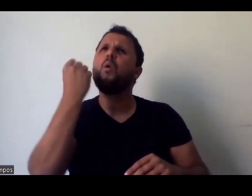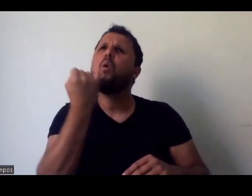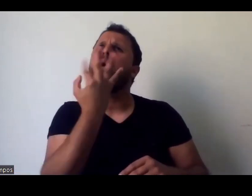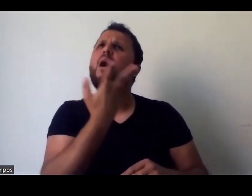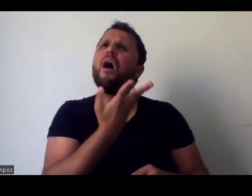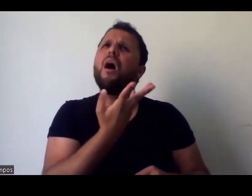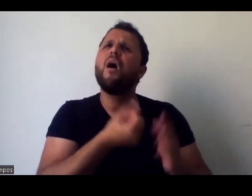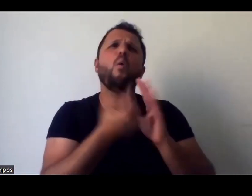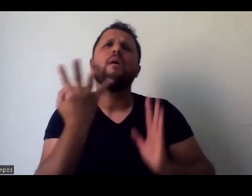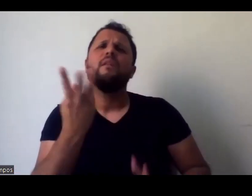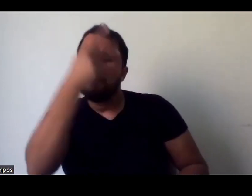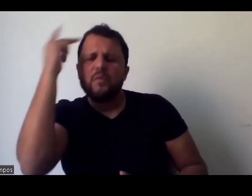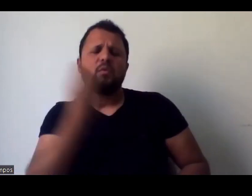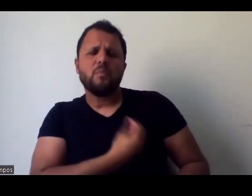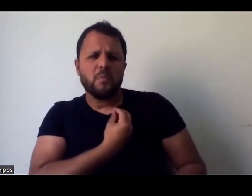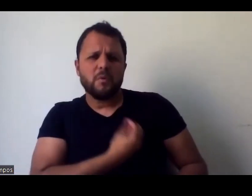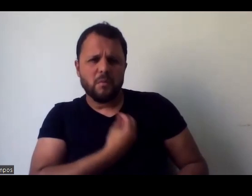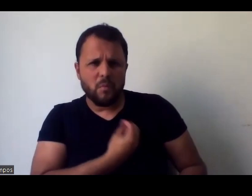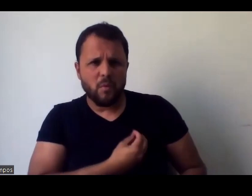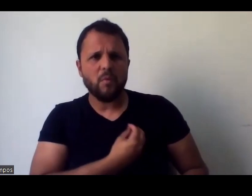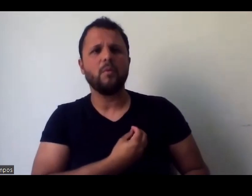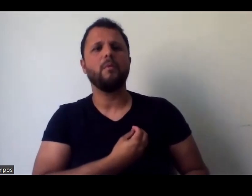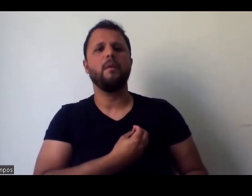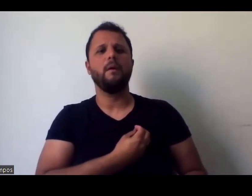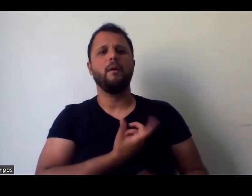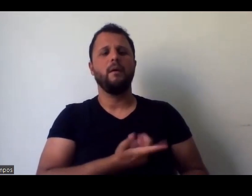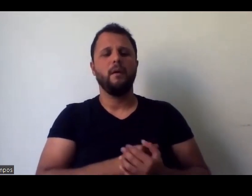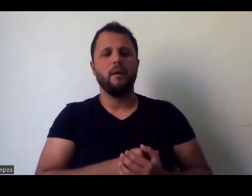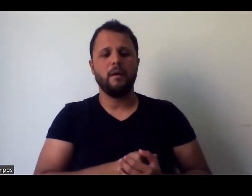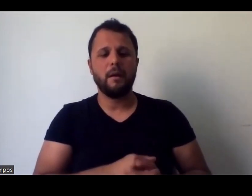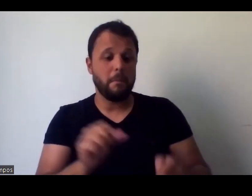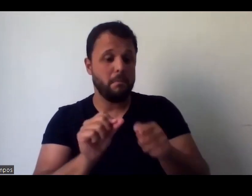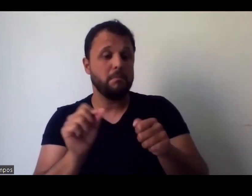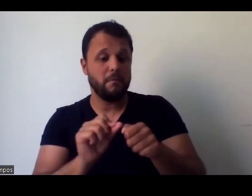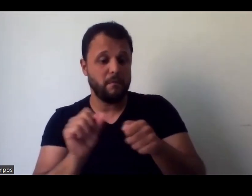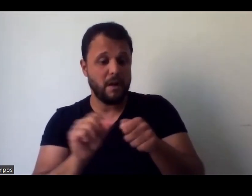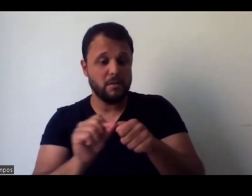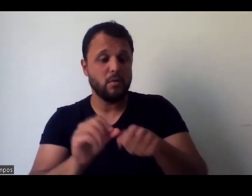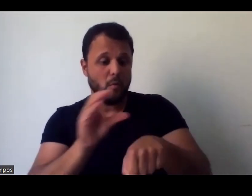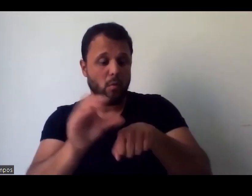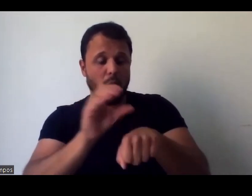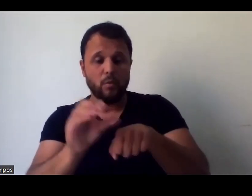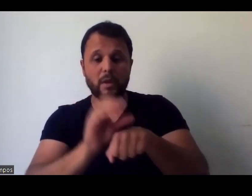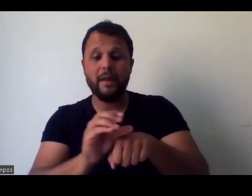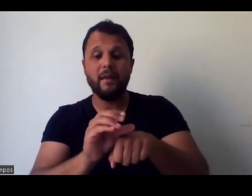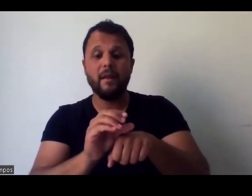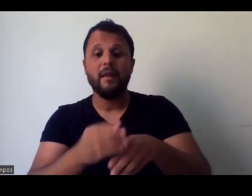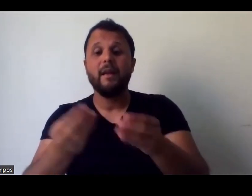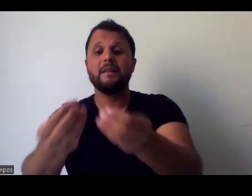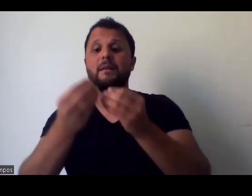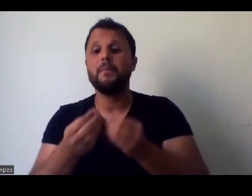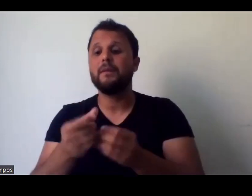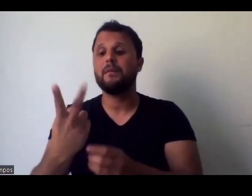mas eles, durante o curso, cada um recebeu três obras do museu pra fazer a audiodescrição, né, que aí a gente teve todo o